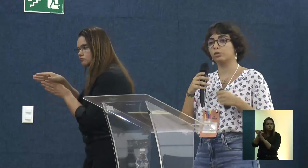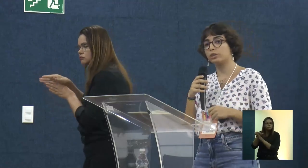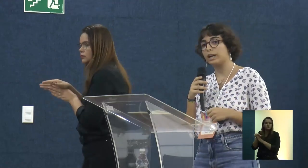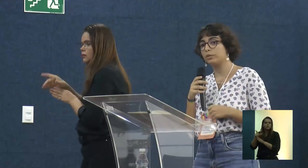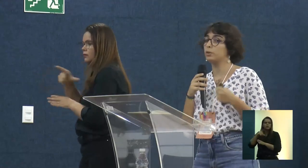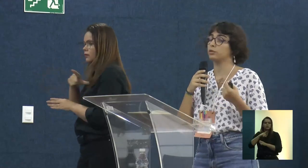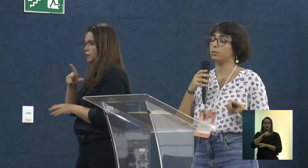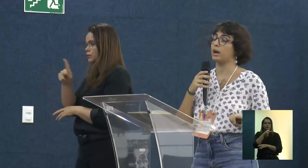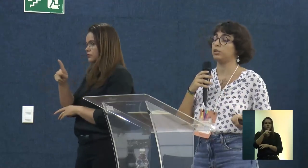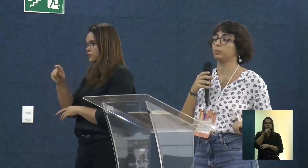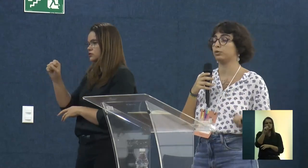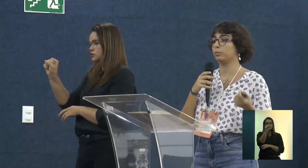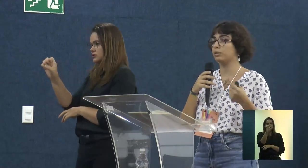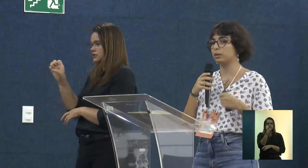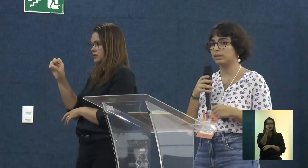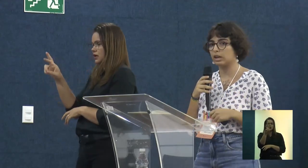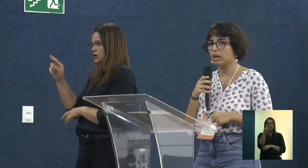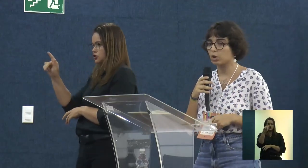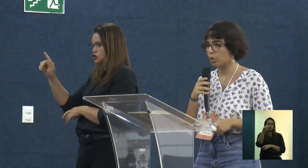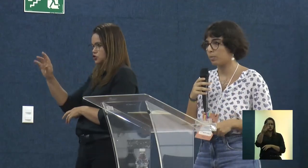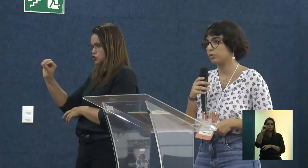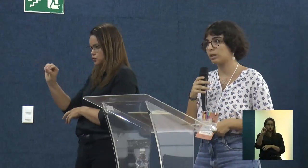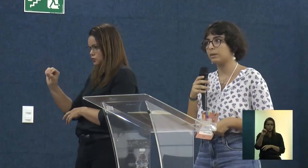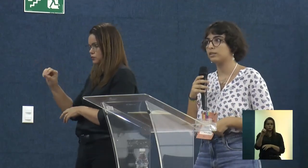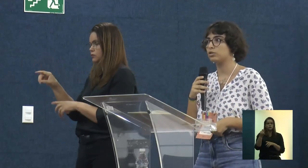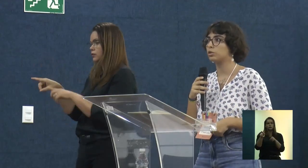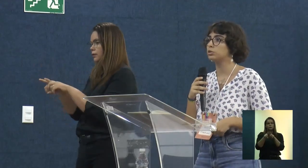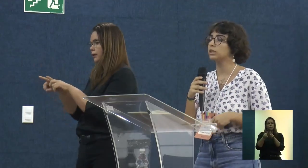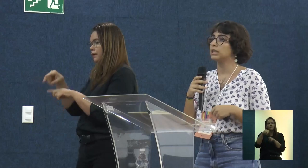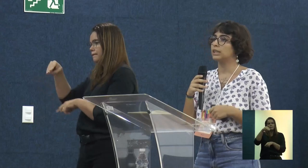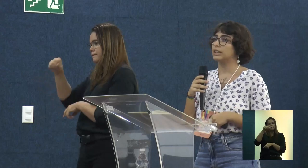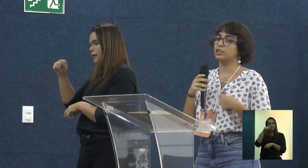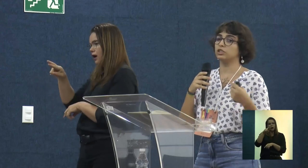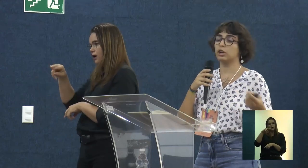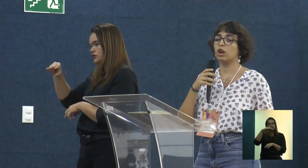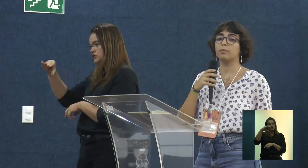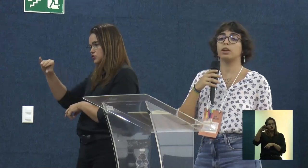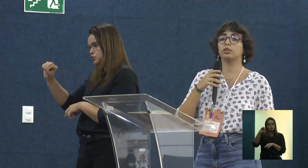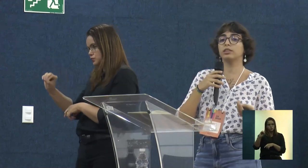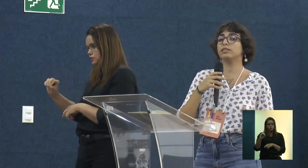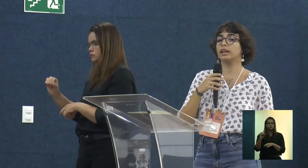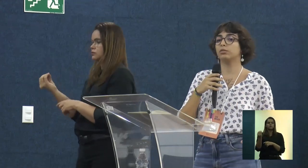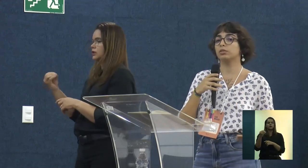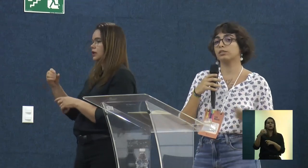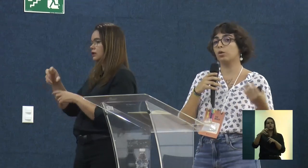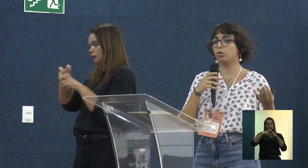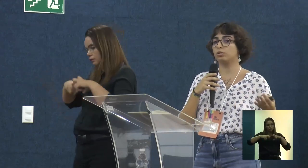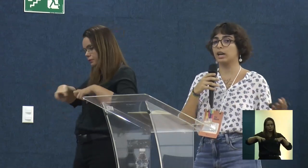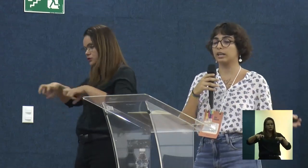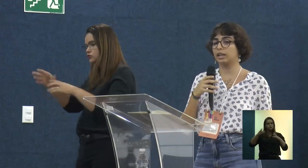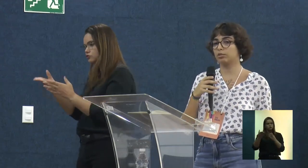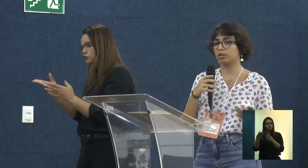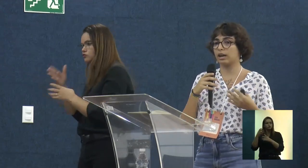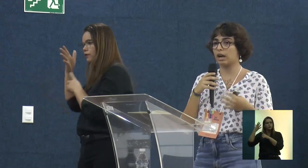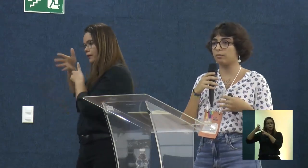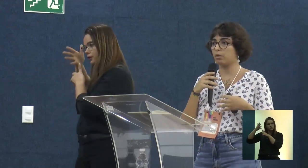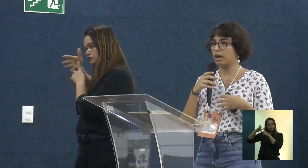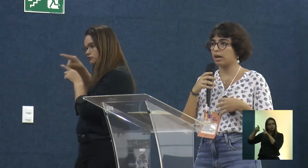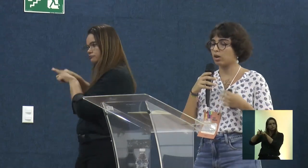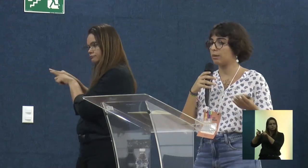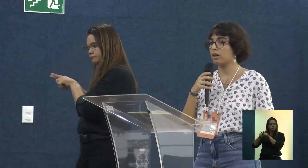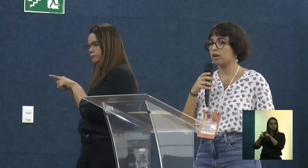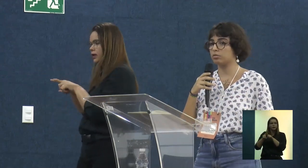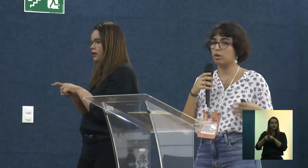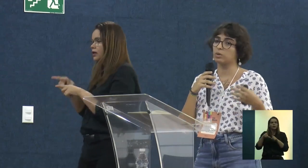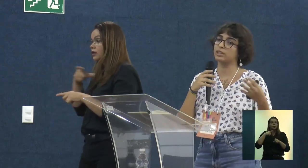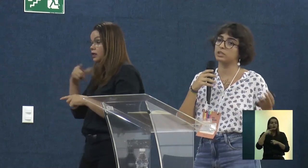a gente tem o professor Sérgio, o professor Márcio, o professor Márcio também está compondo essa mesa de hoje. E a gente tem colaboradores externos, que são outros arquitetos que acabam